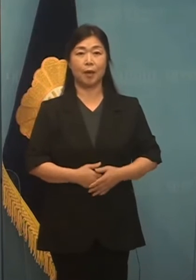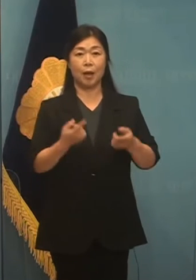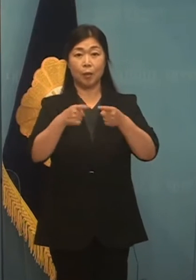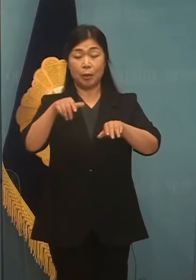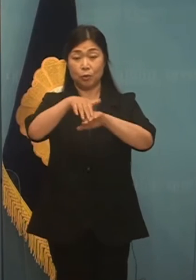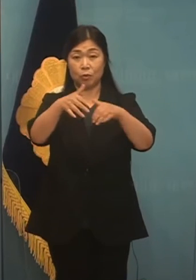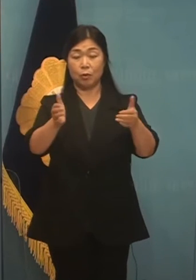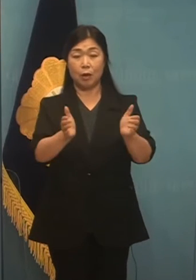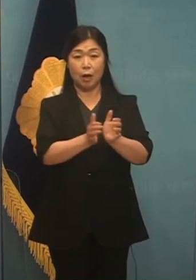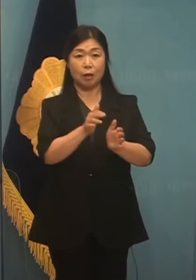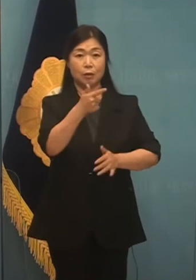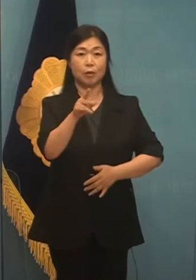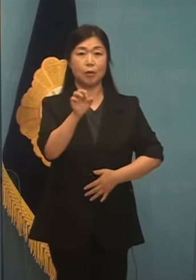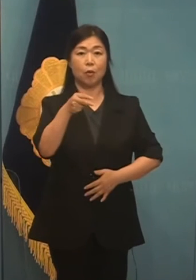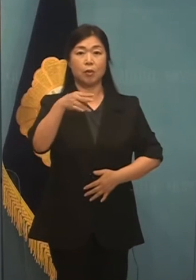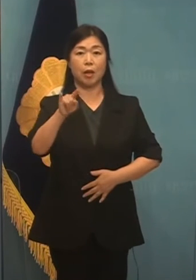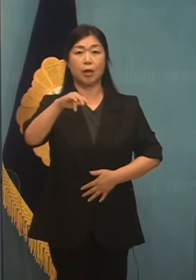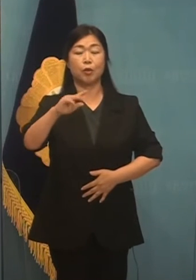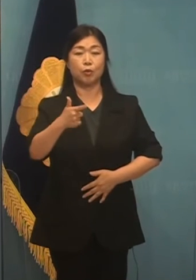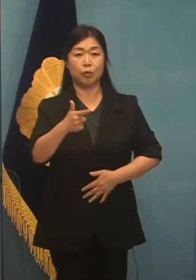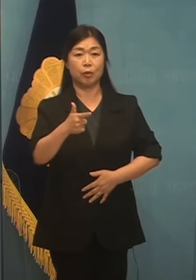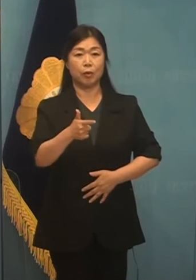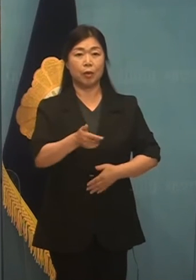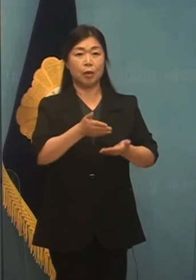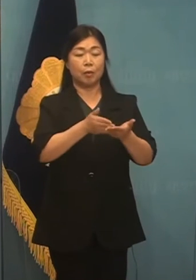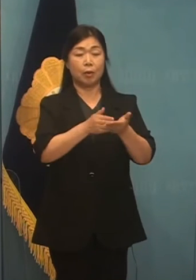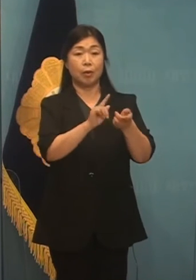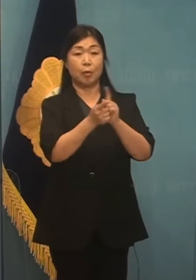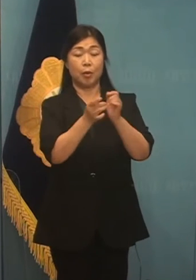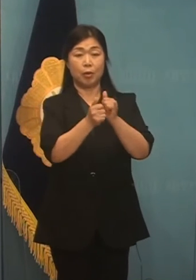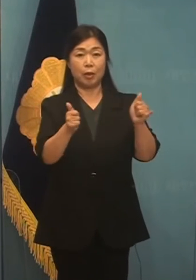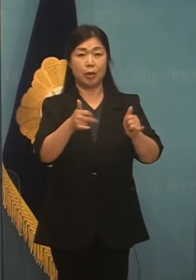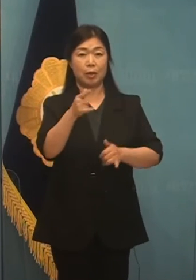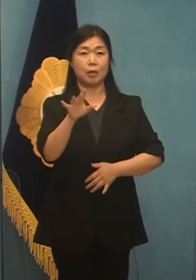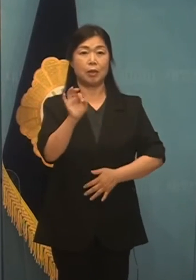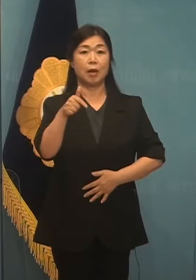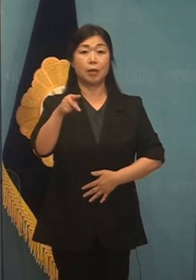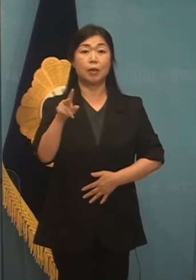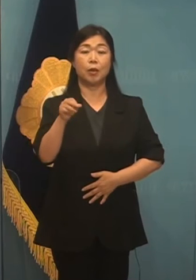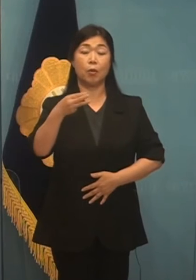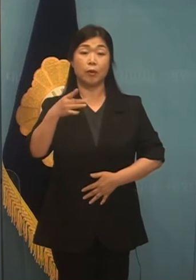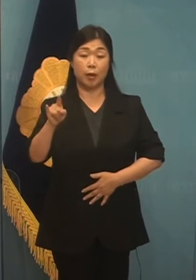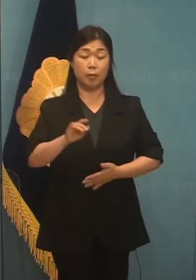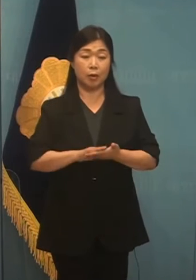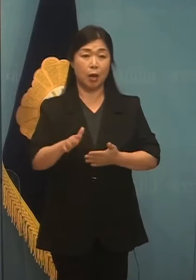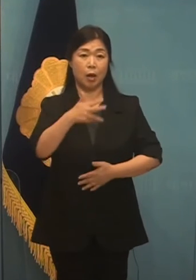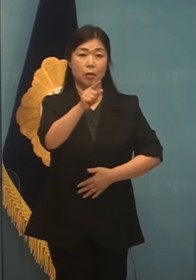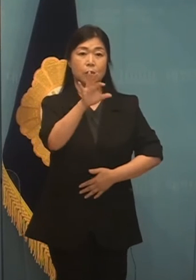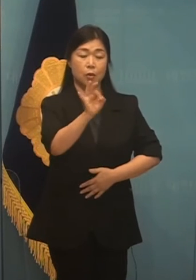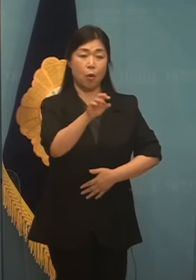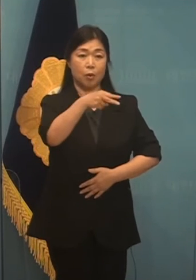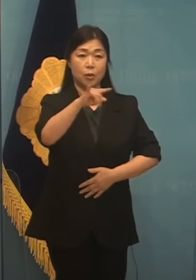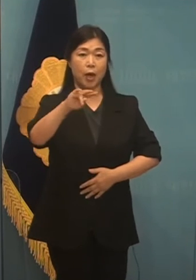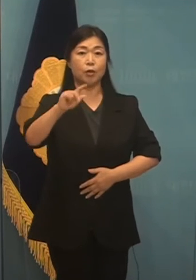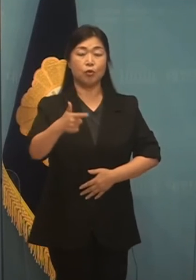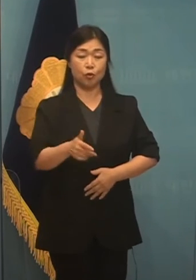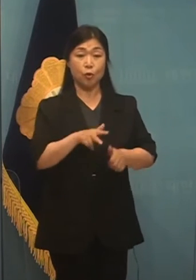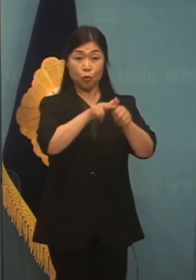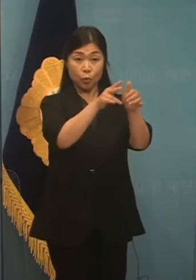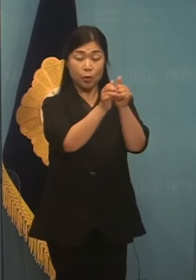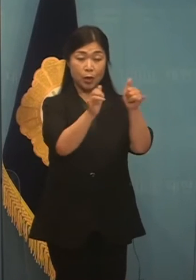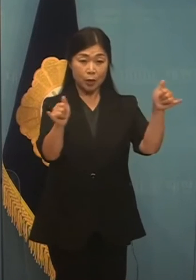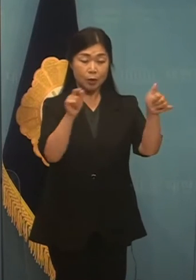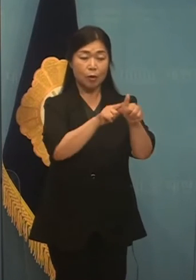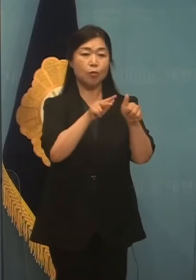더불어민주당 정세균, 예배보 대전인 정경태 의원입니다. 정세균 후보는 후보 검증의